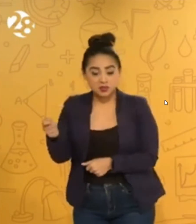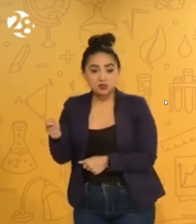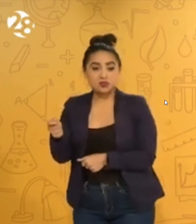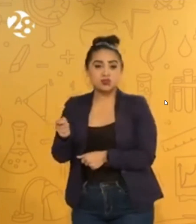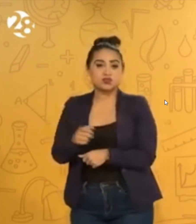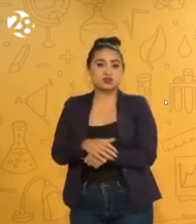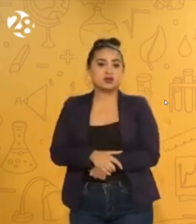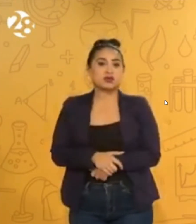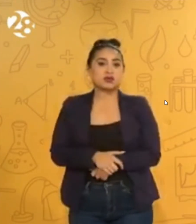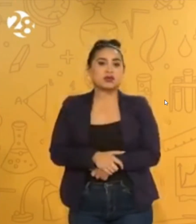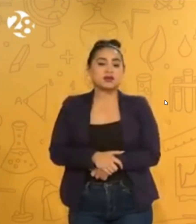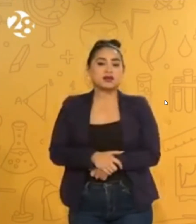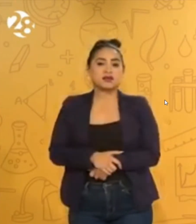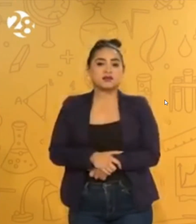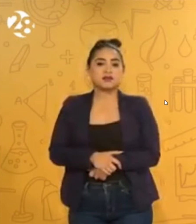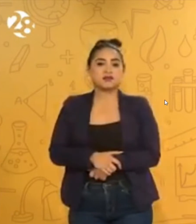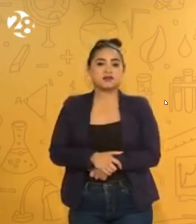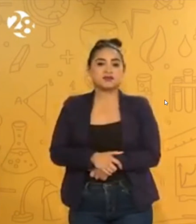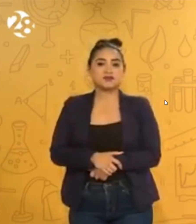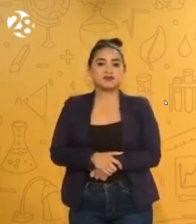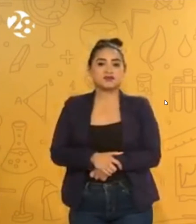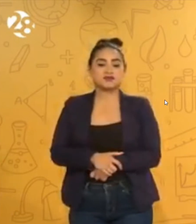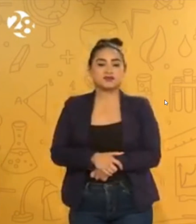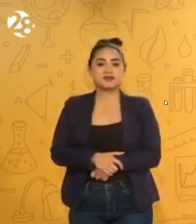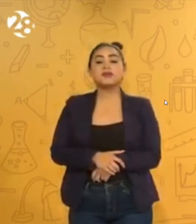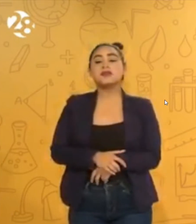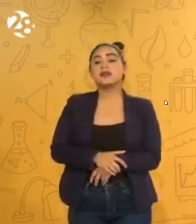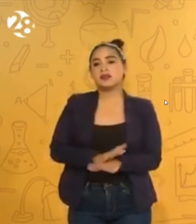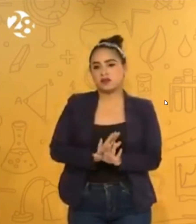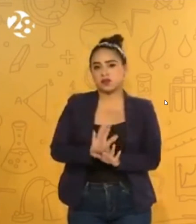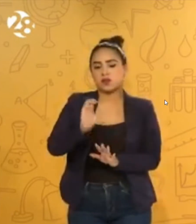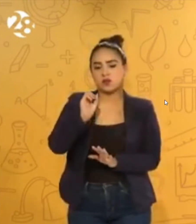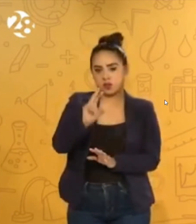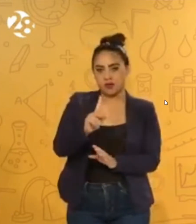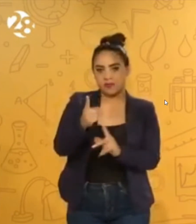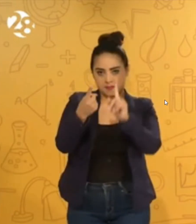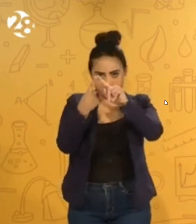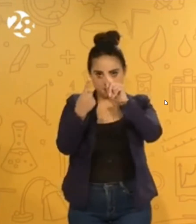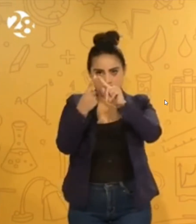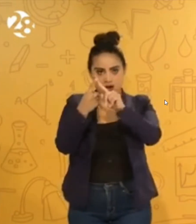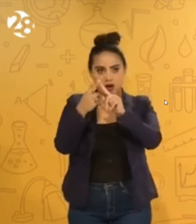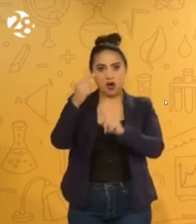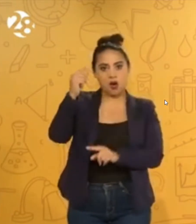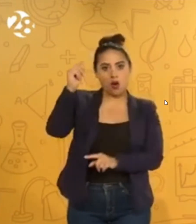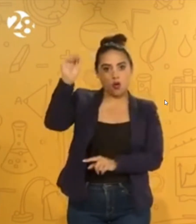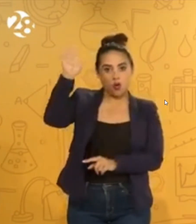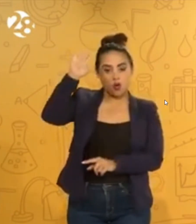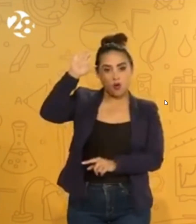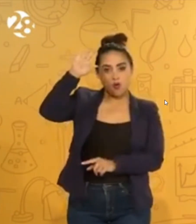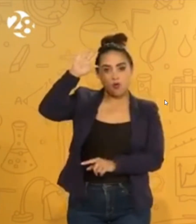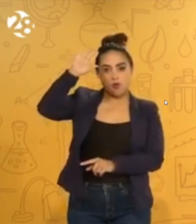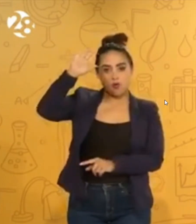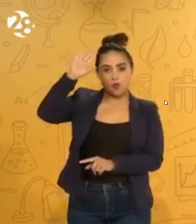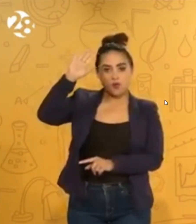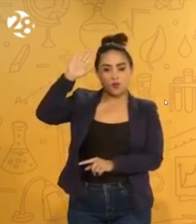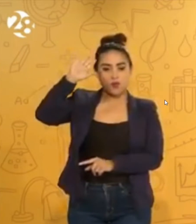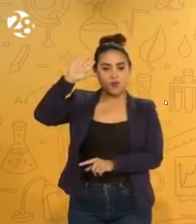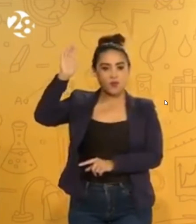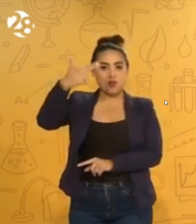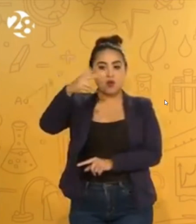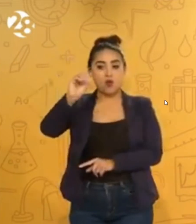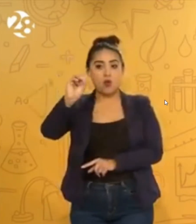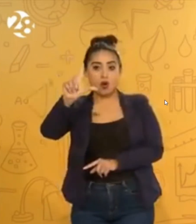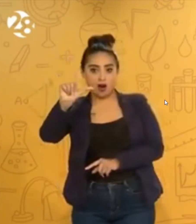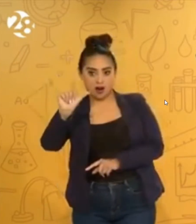a empezar con la seña de hola, vamos a extender la mano, la ponemos en mi cien y la